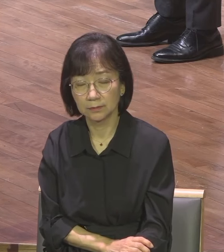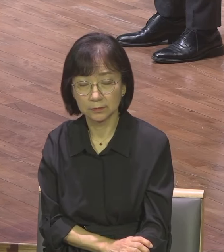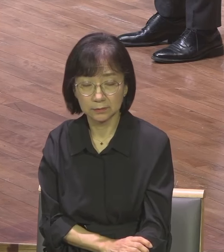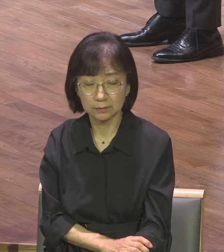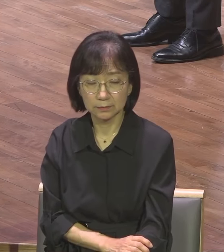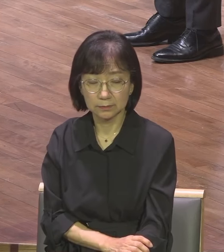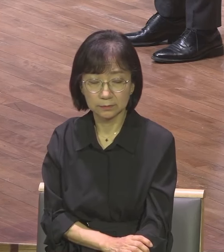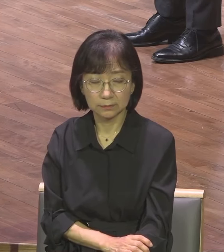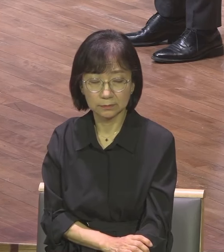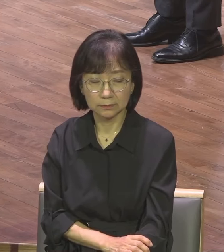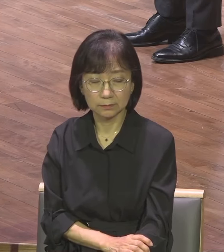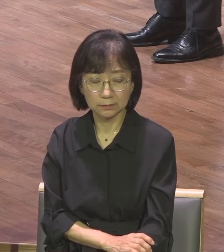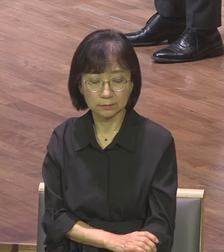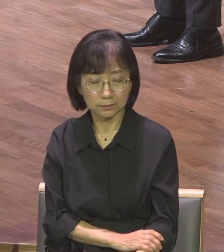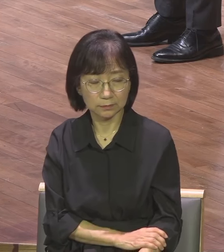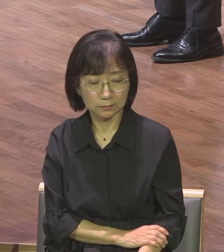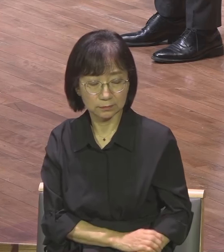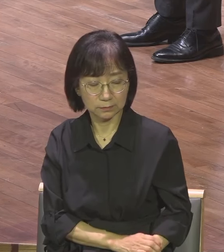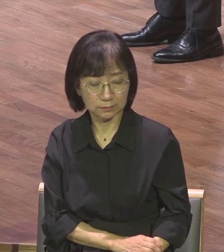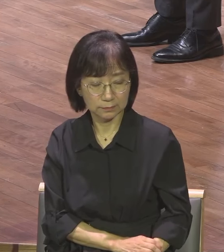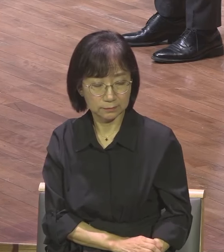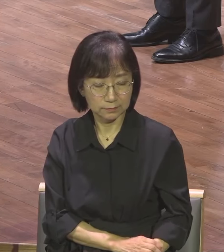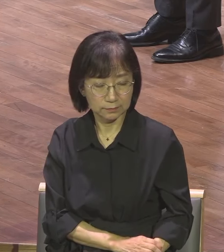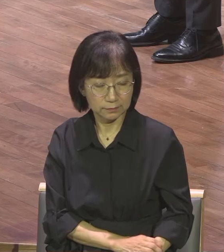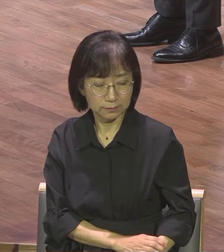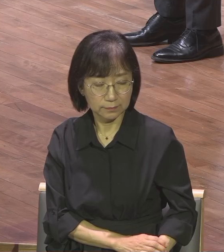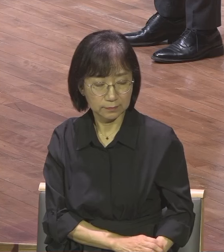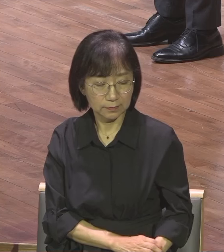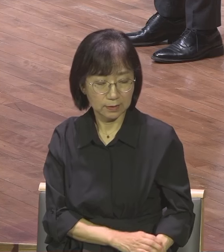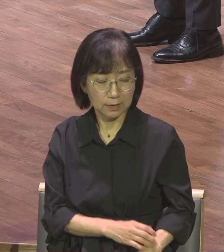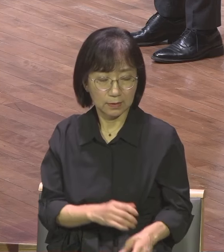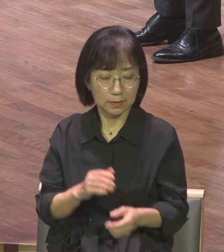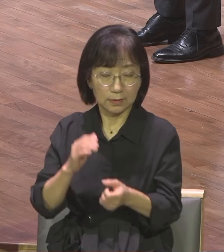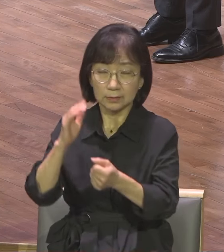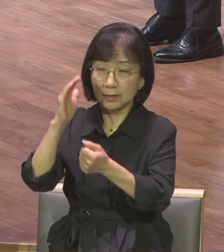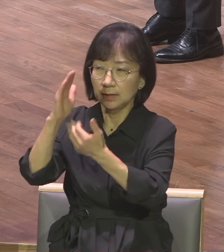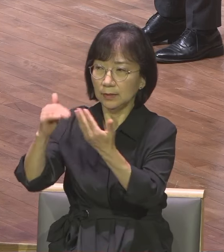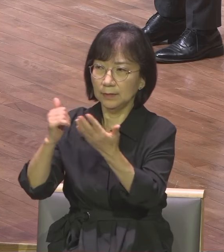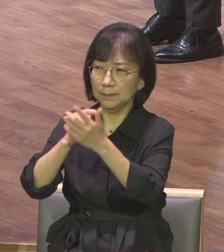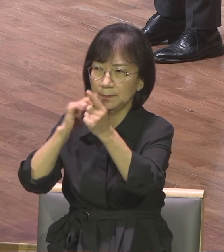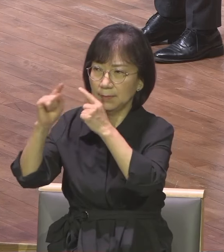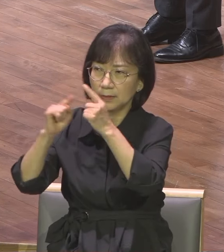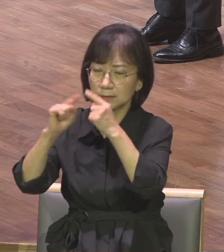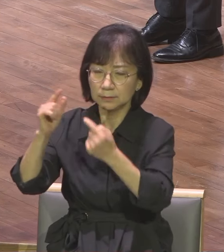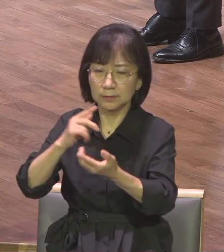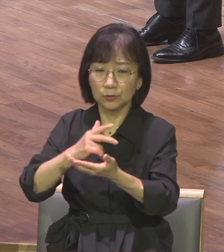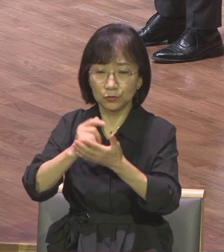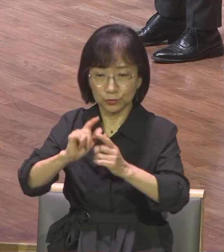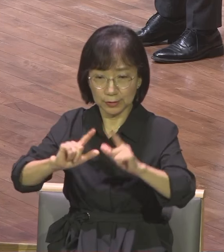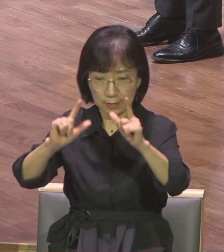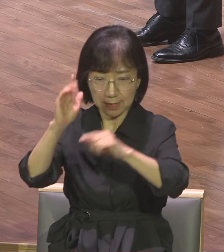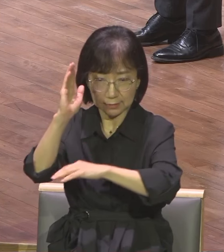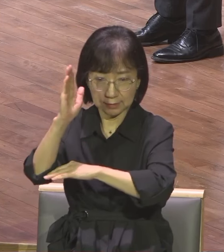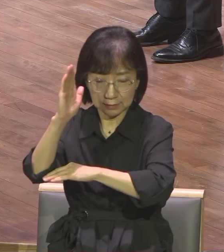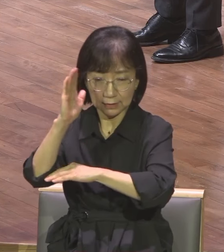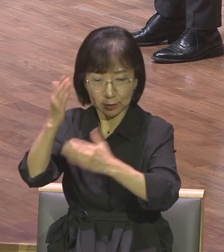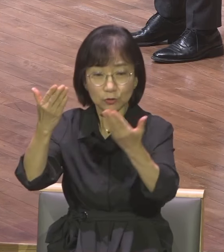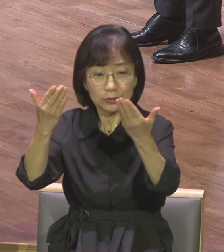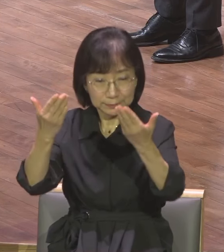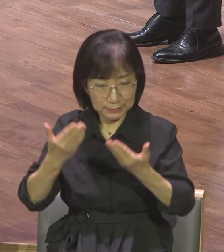하나님의 말씀이 매 순간 강단을 통해 선포됩니다 여러분들은 감사하셔야 돼요 강단을